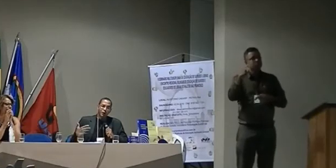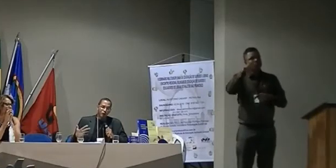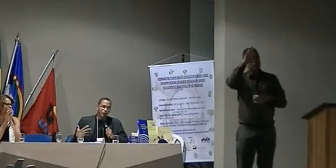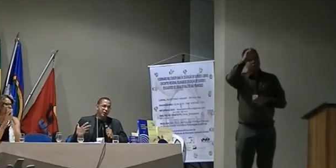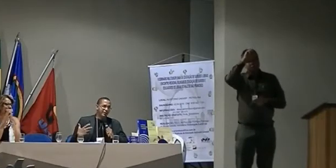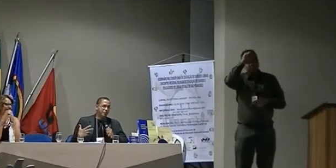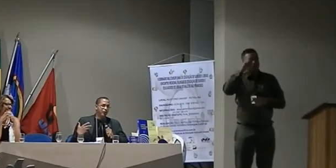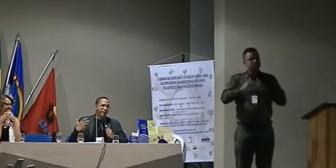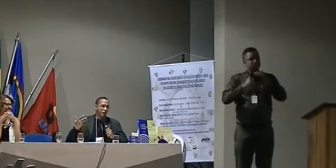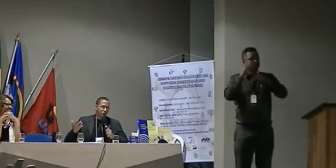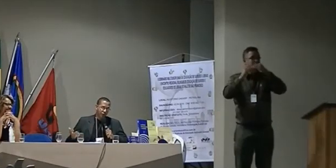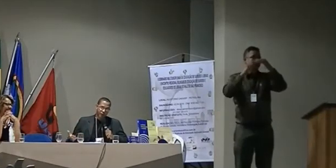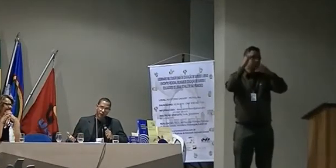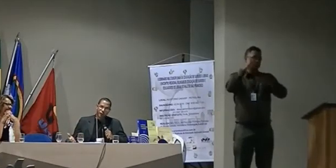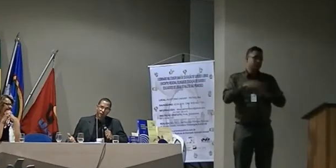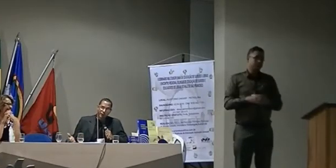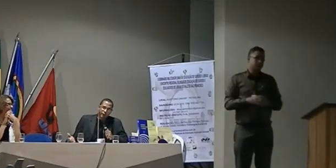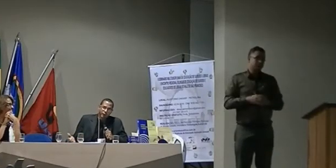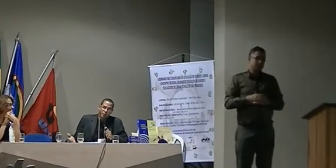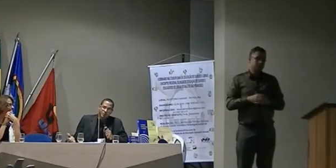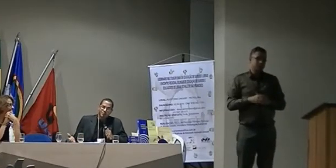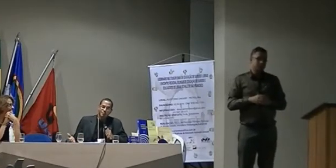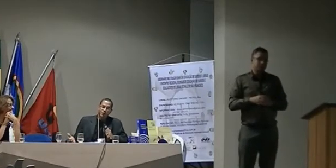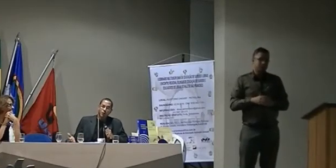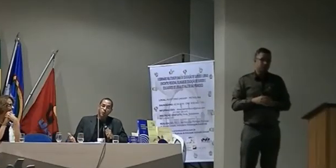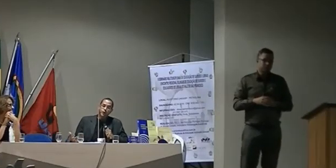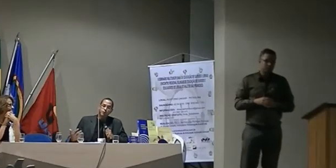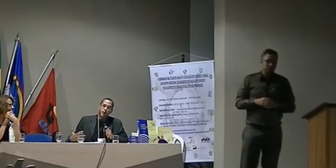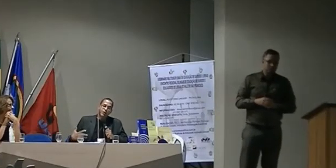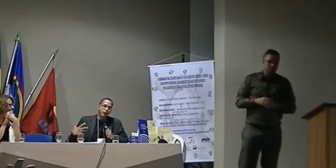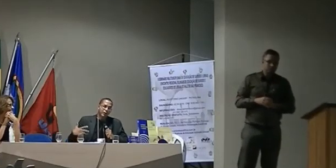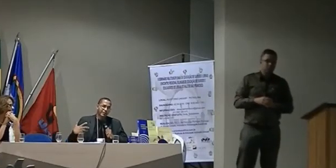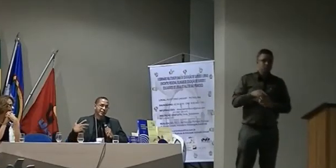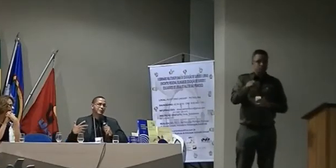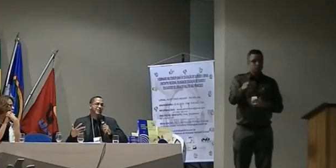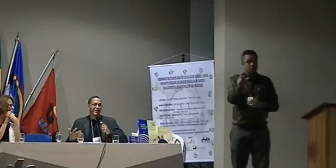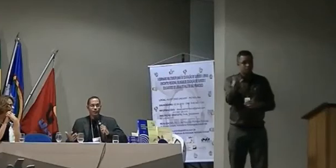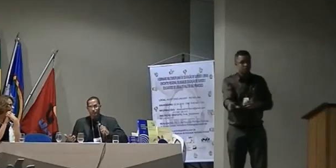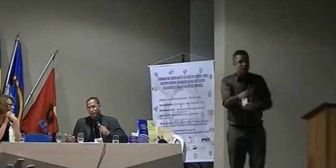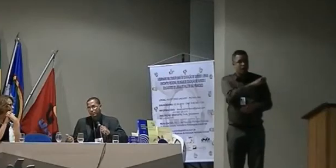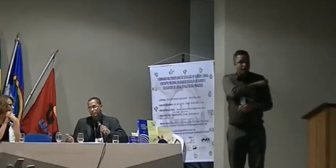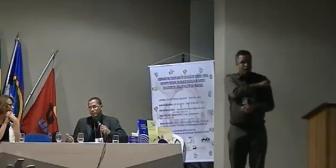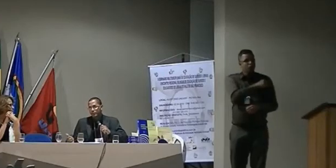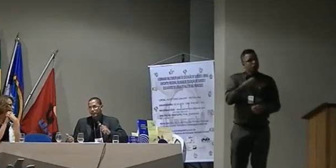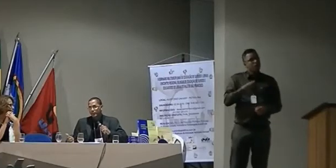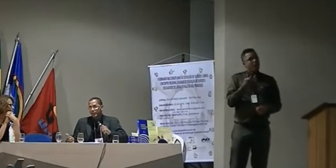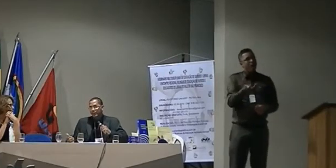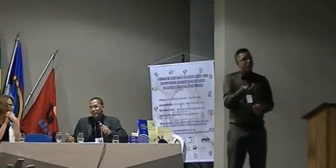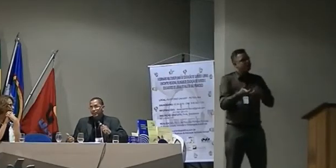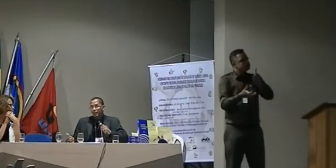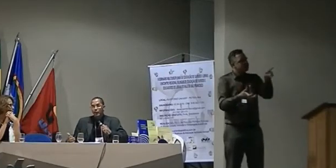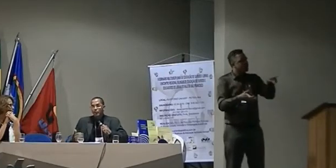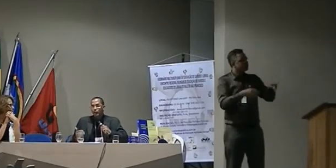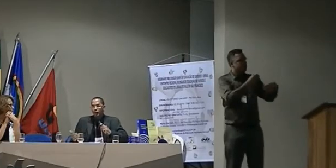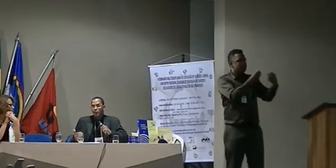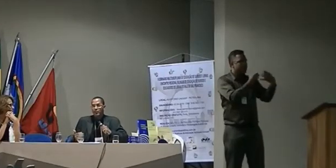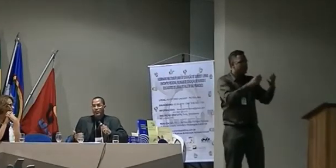aluno ele se projeta com o professor de forma dessa forma como um espelho ao ficar sendo imitado então nenhuma forma será